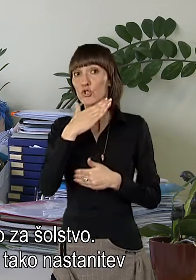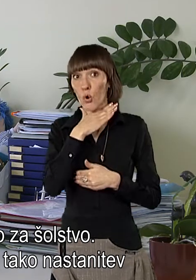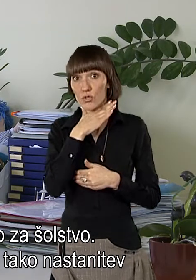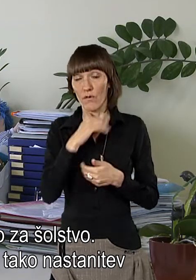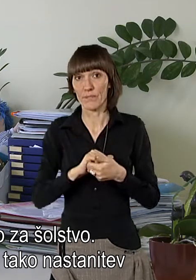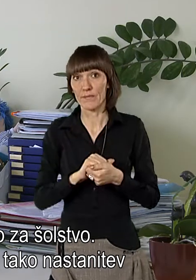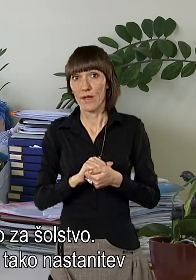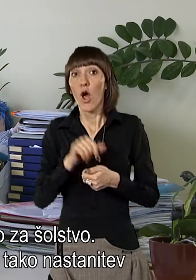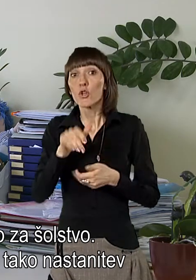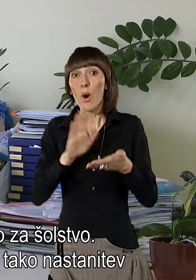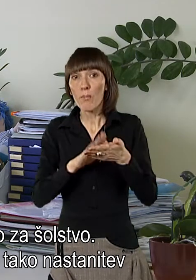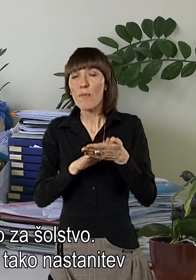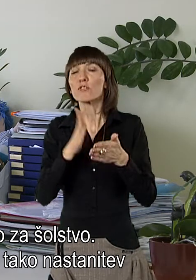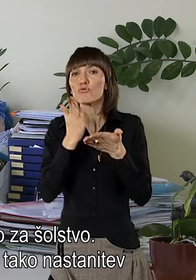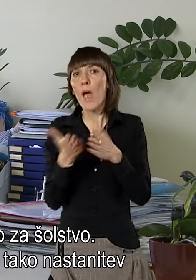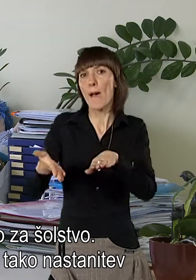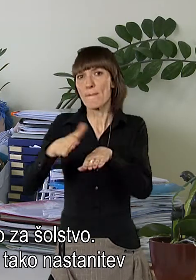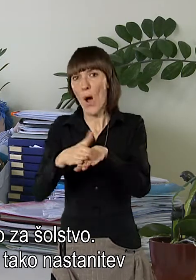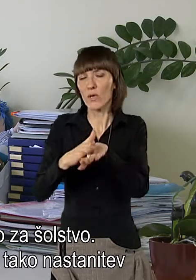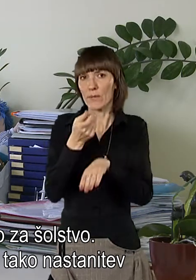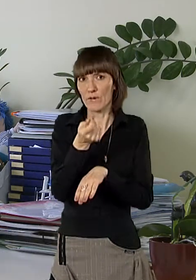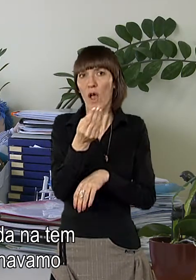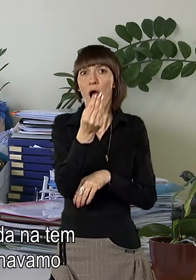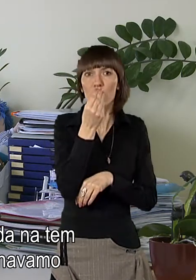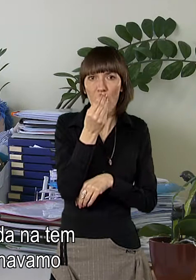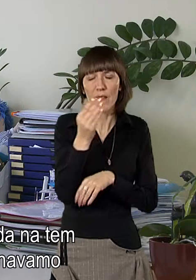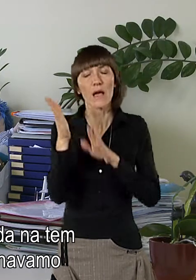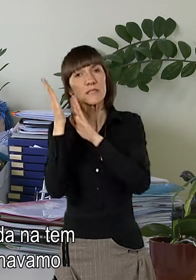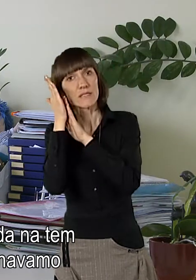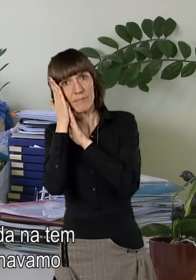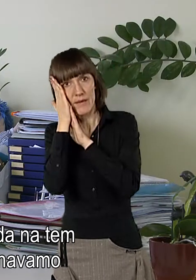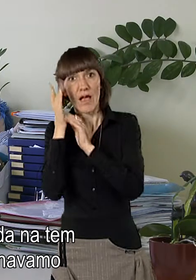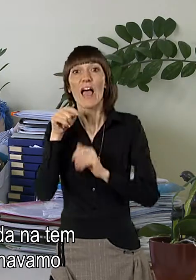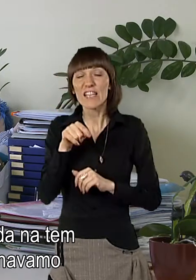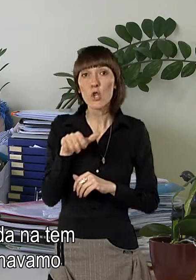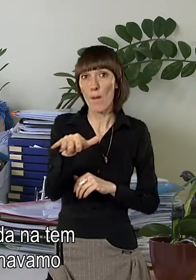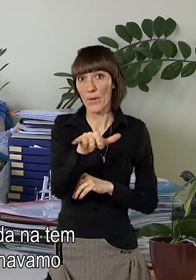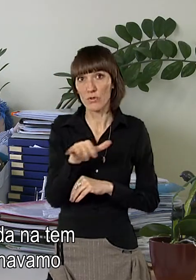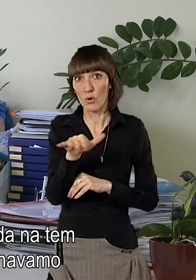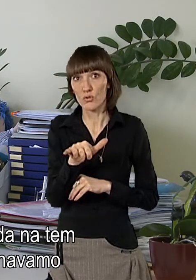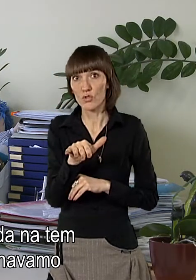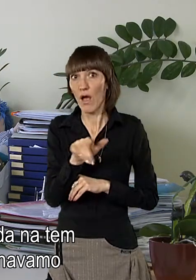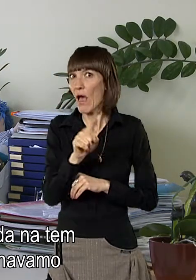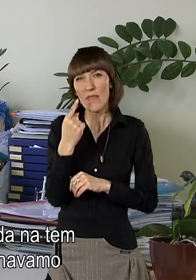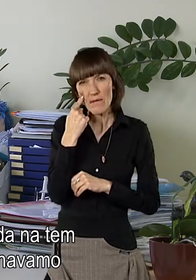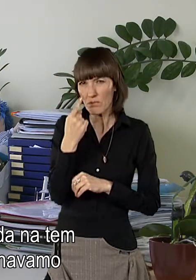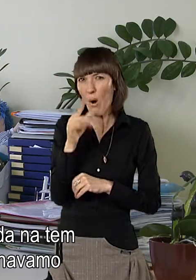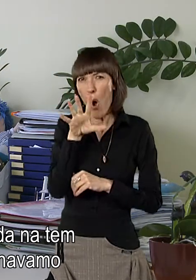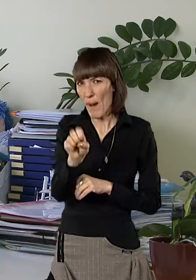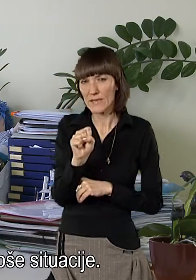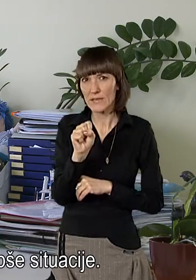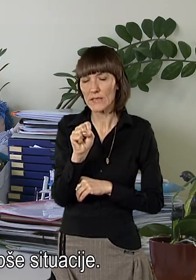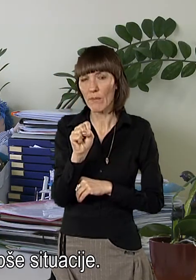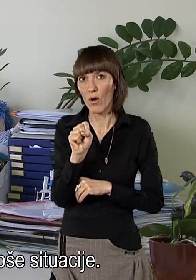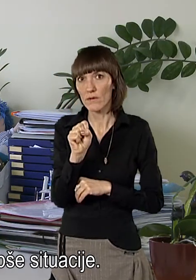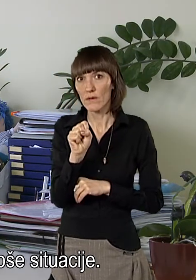To pomeni, da je tako pokrita nastanito, kot tudi sama prehrana, tako da na tem področju ne opažamo